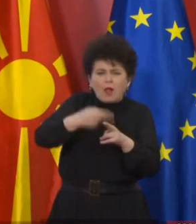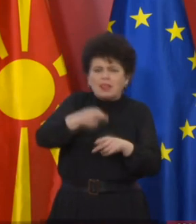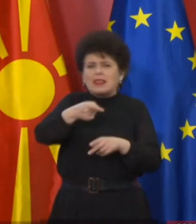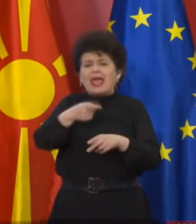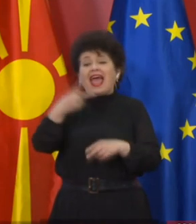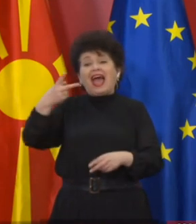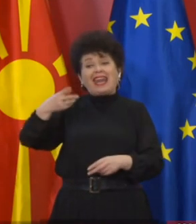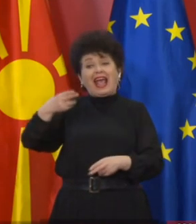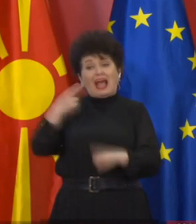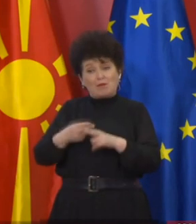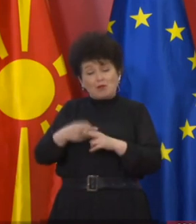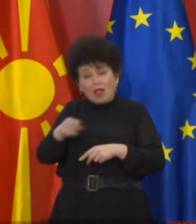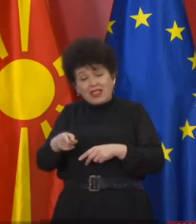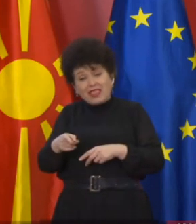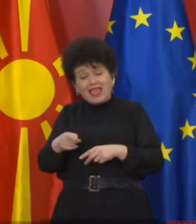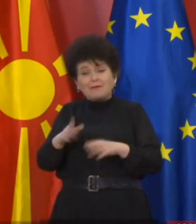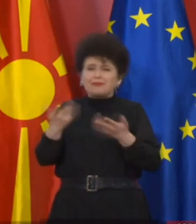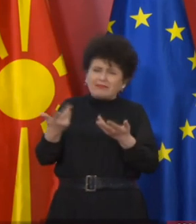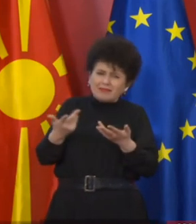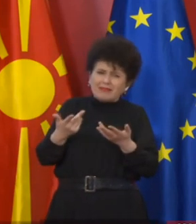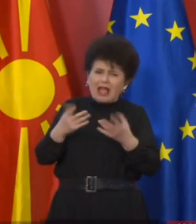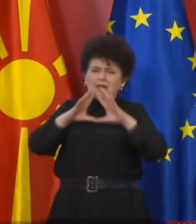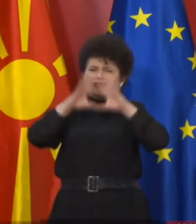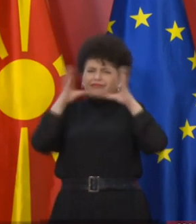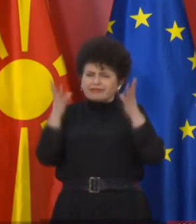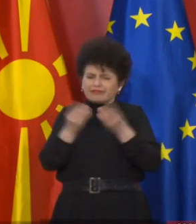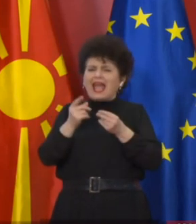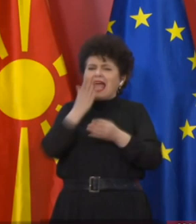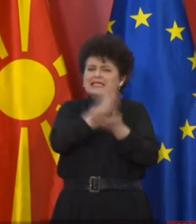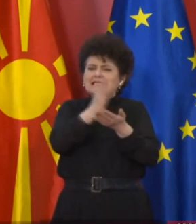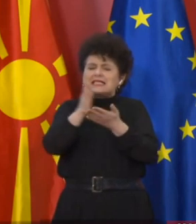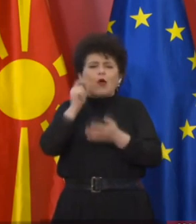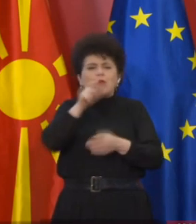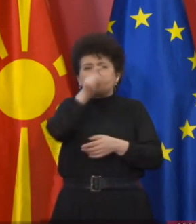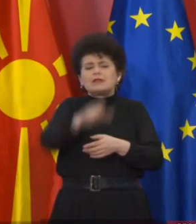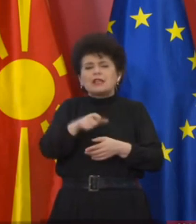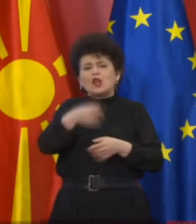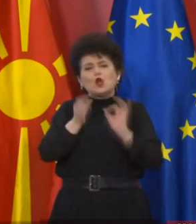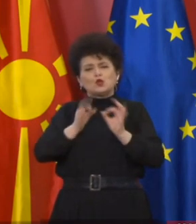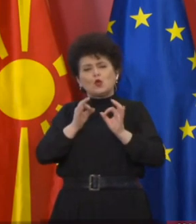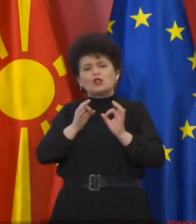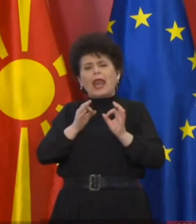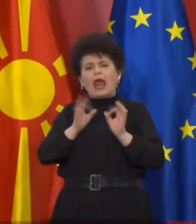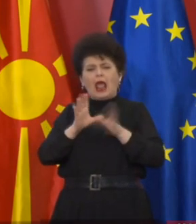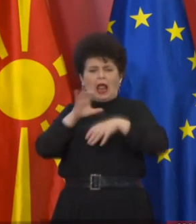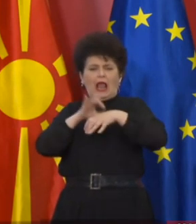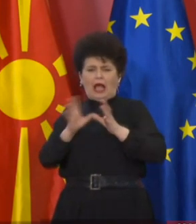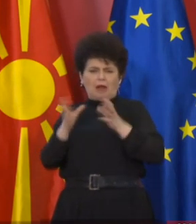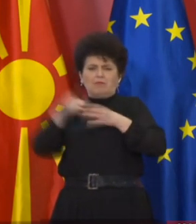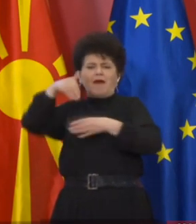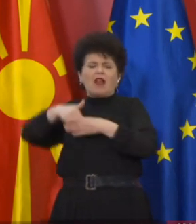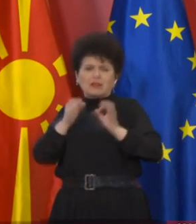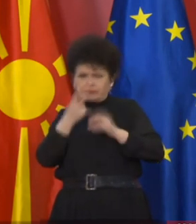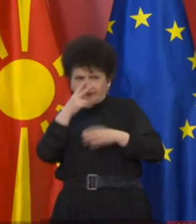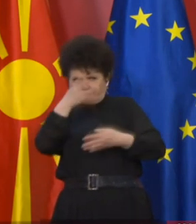малегни болести и еволуација на абсолютно секој пациент на стручниот колегиум на институцијата, односно клиниката.